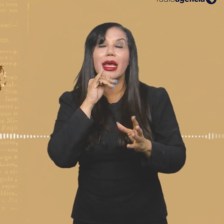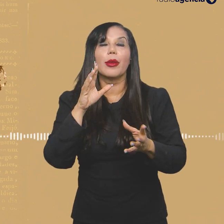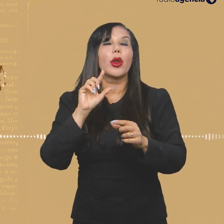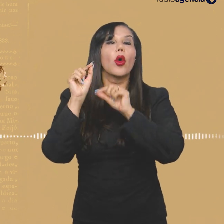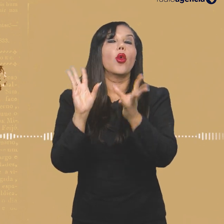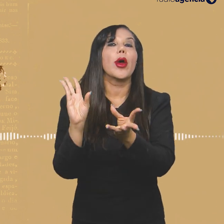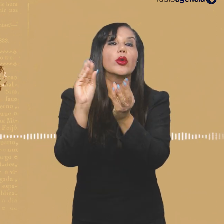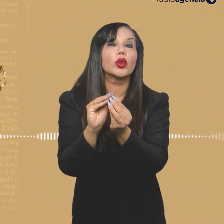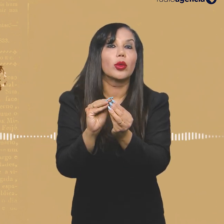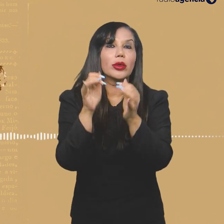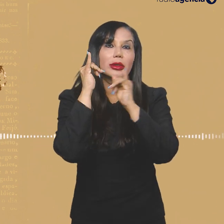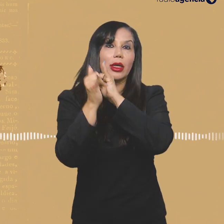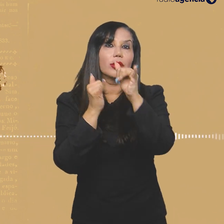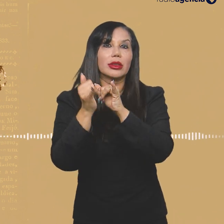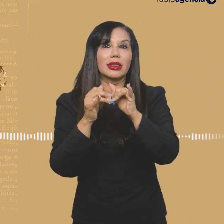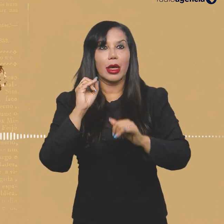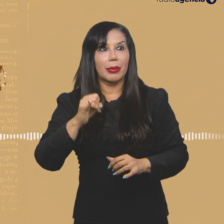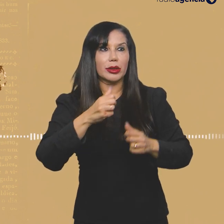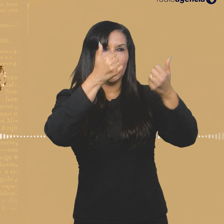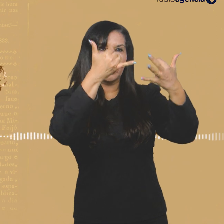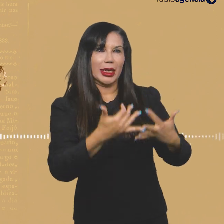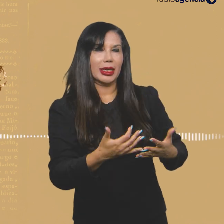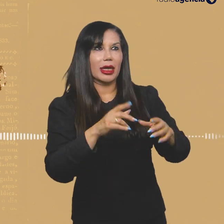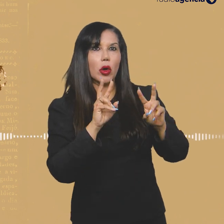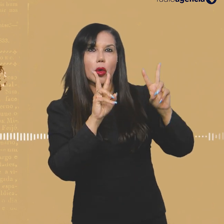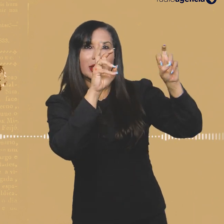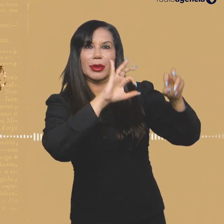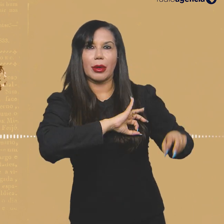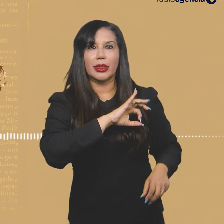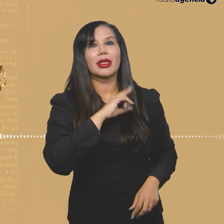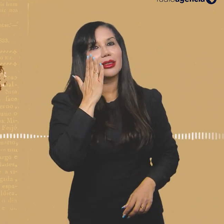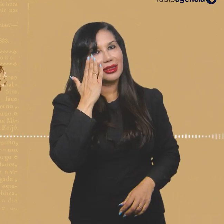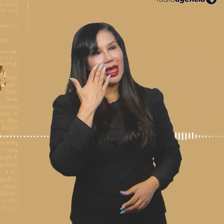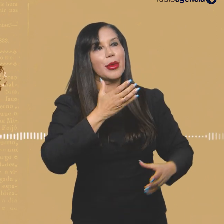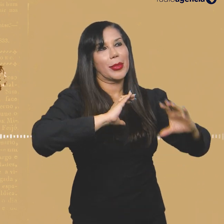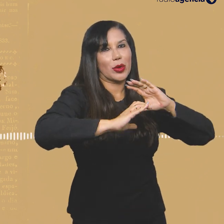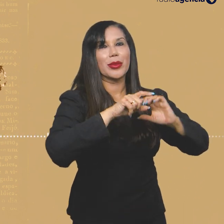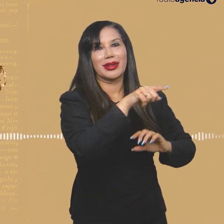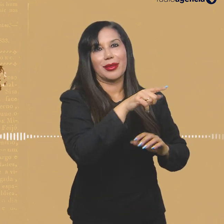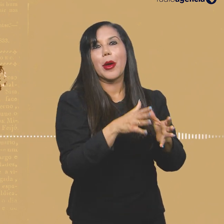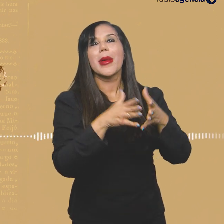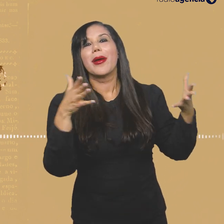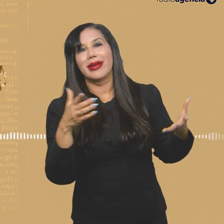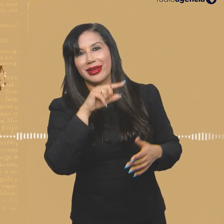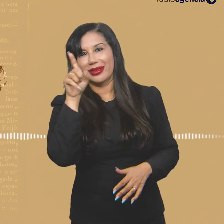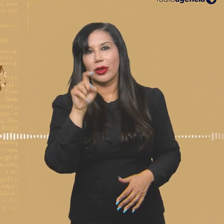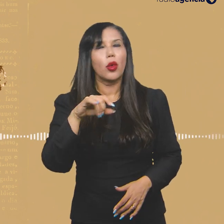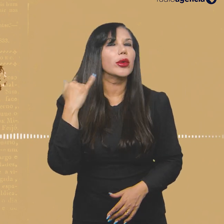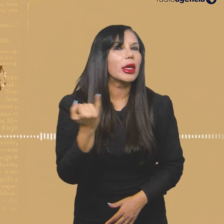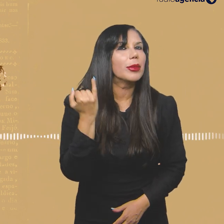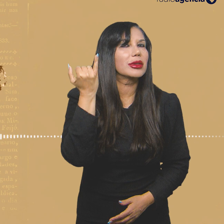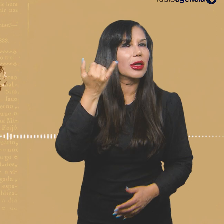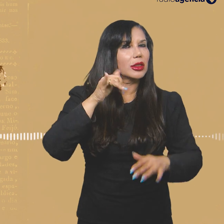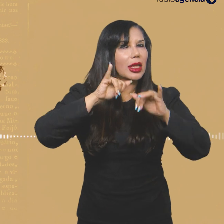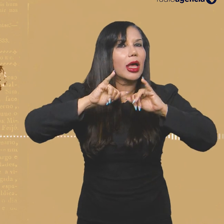Quando eu tenho um lead, que começa com a visão da polícia, a gente já sabe para quem a gente está comunicando. O que